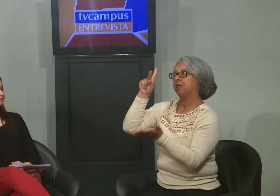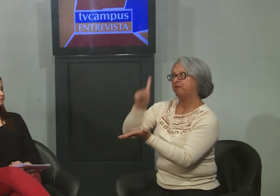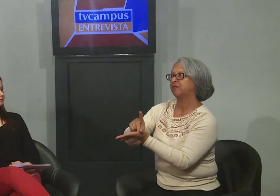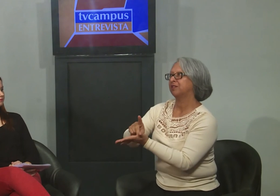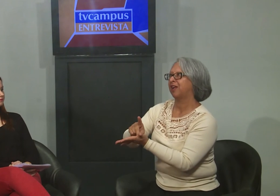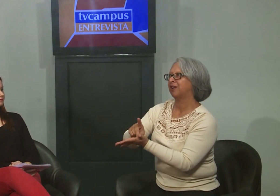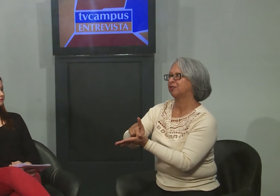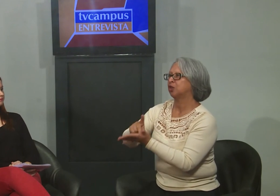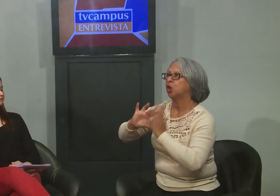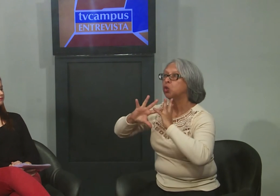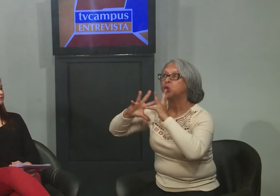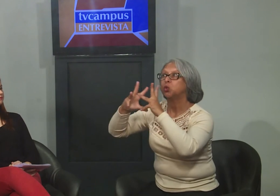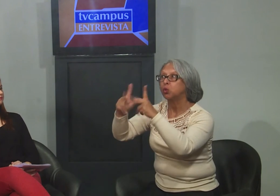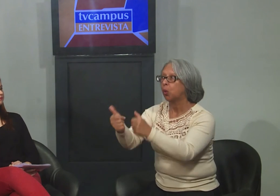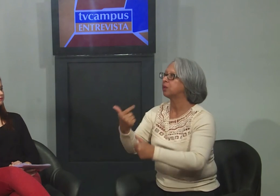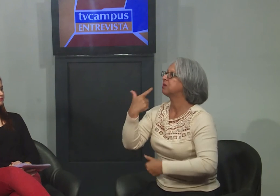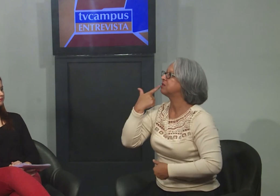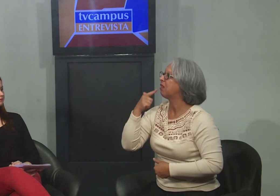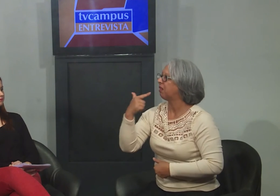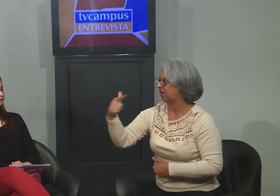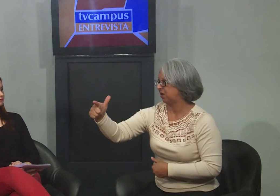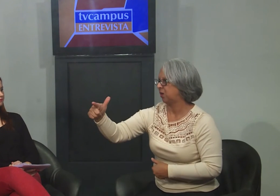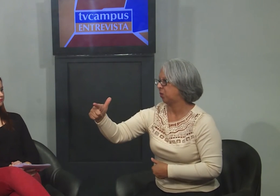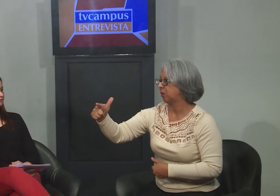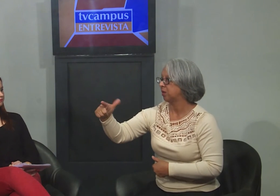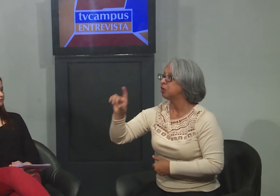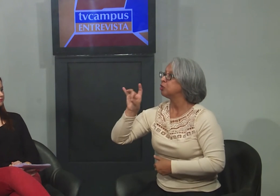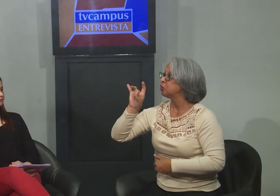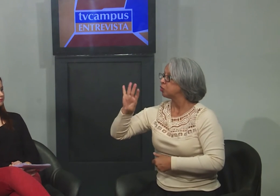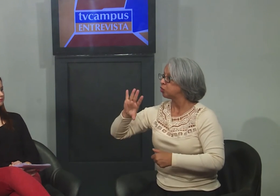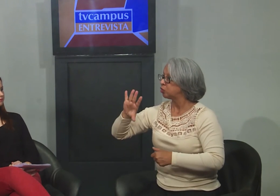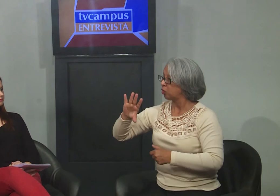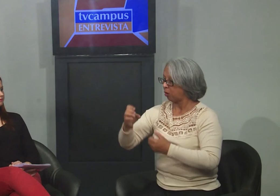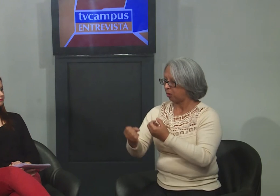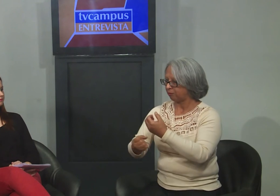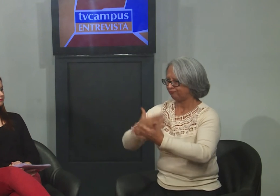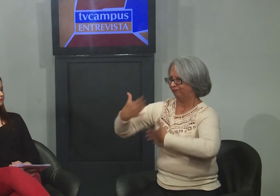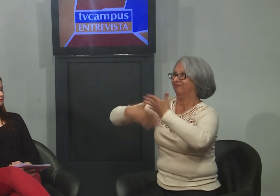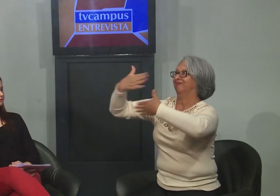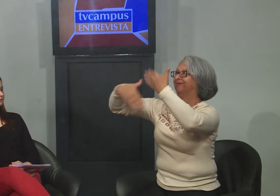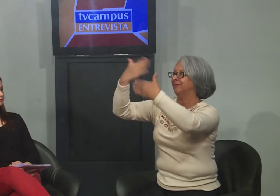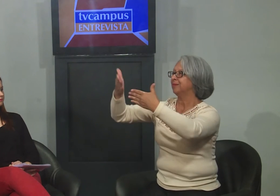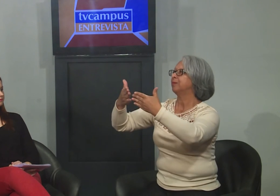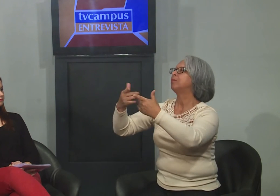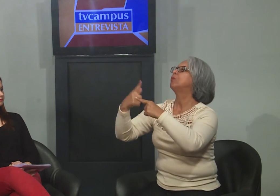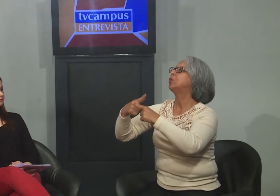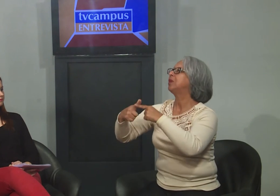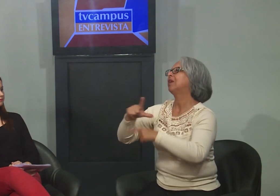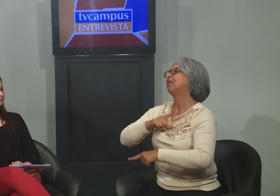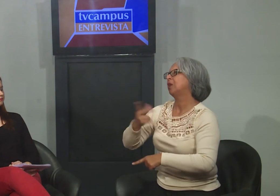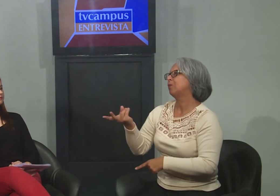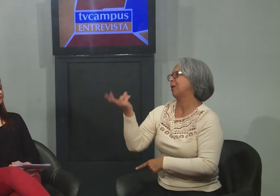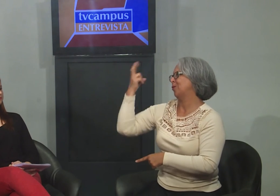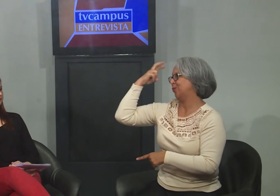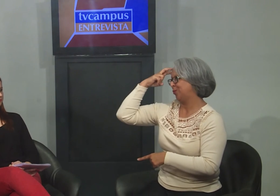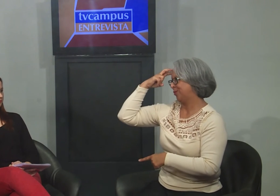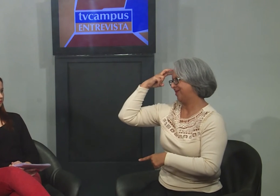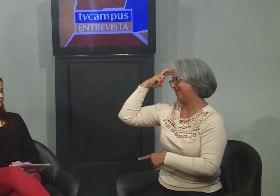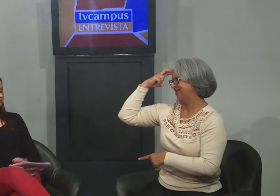do desenvolvimento, na verdade, todas as línguas trabalham nessa questão, nessa questão do desenvolvimento, né? Porque a língua